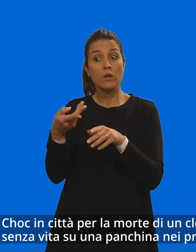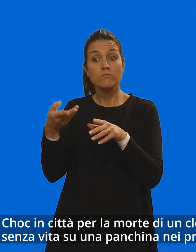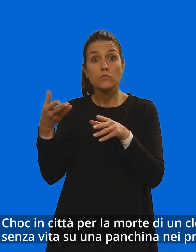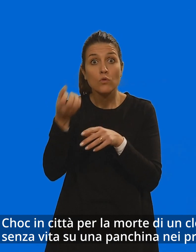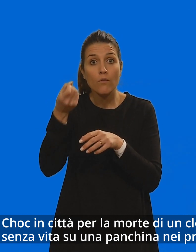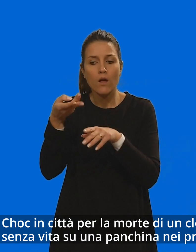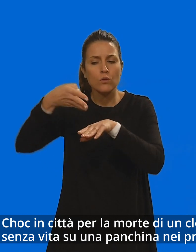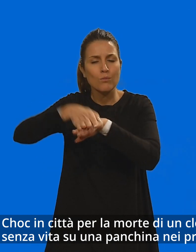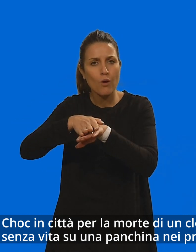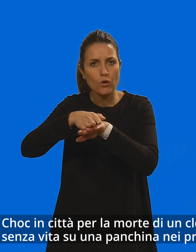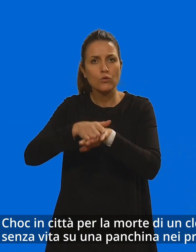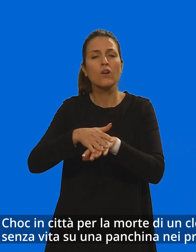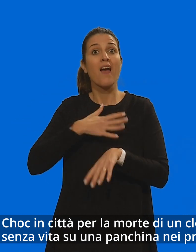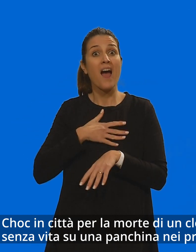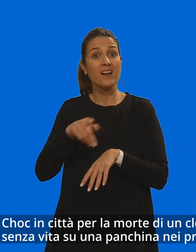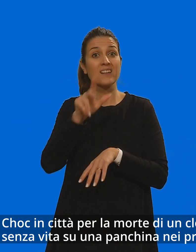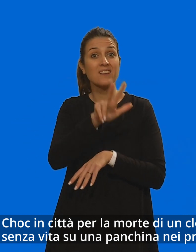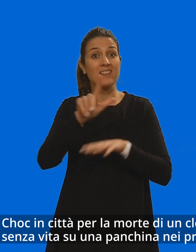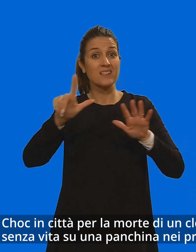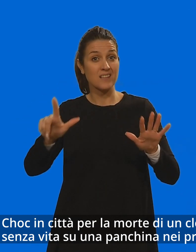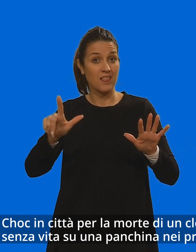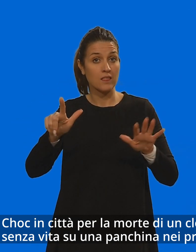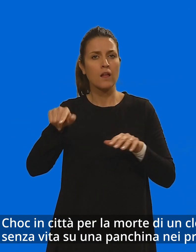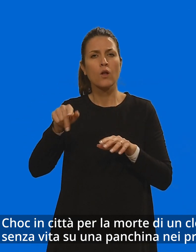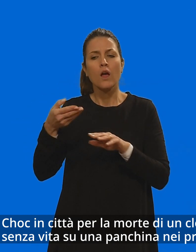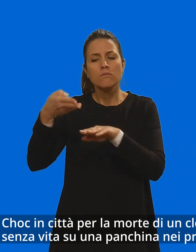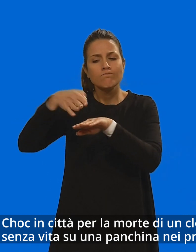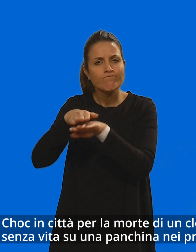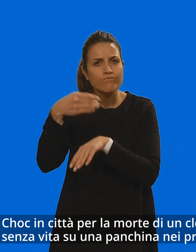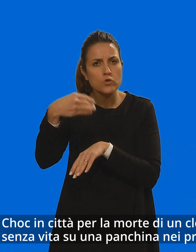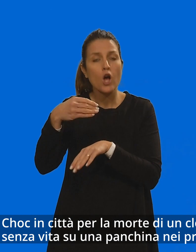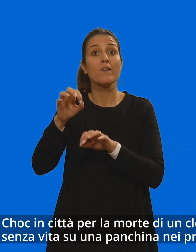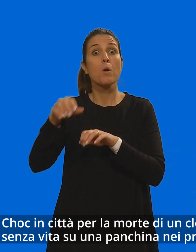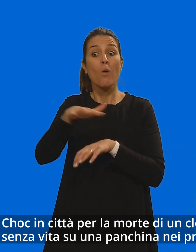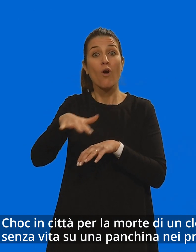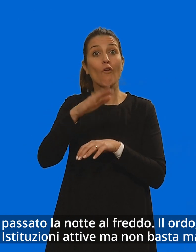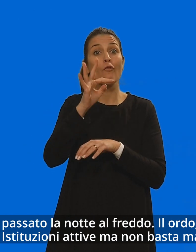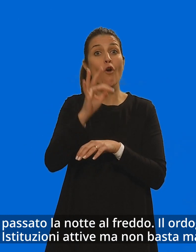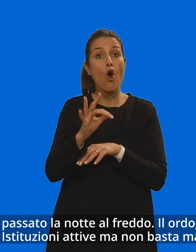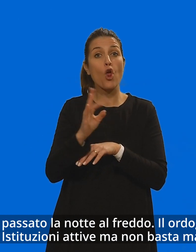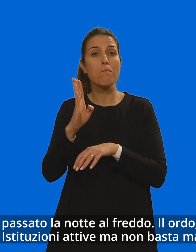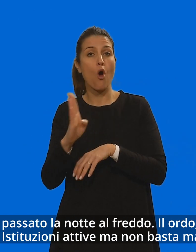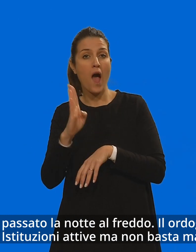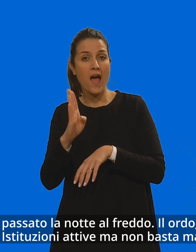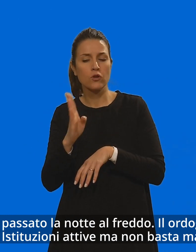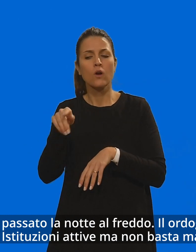trovato senza vita su una panchina nei pressi di Forobuario dove aveva passato la notte al